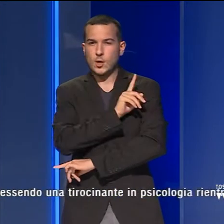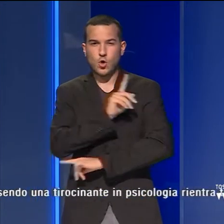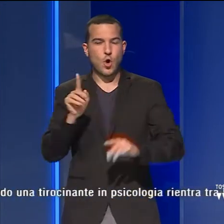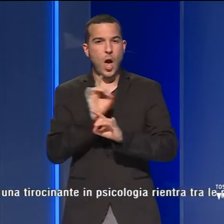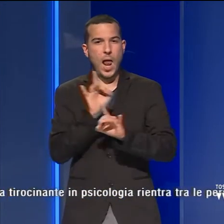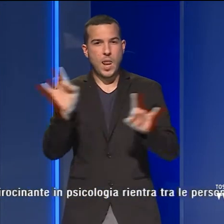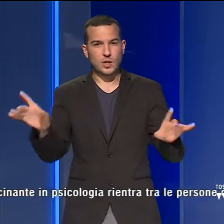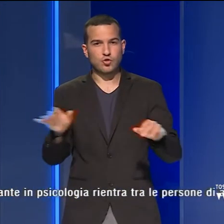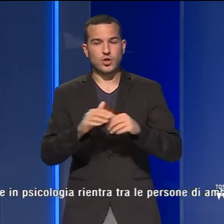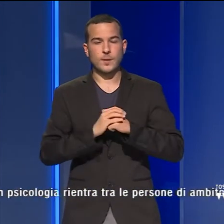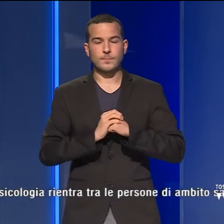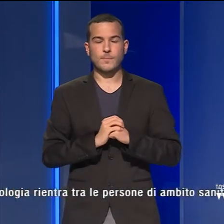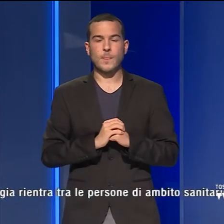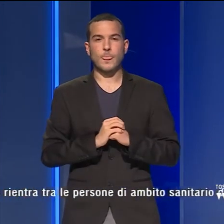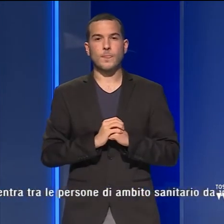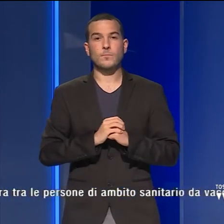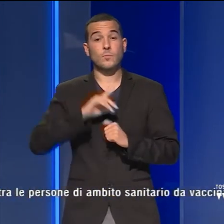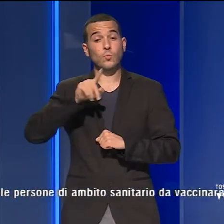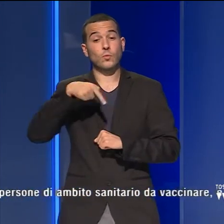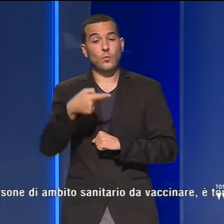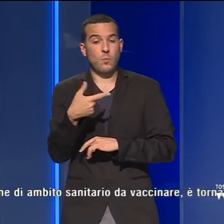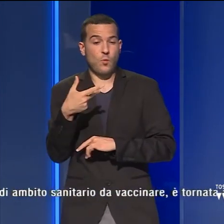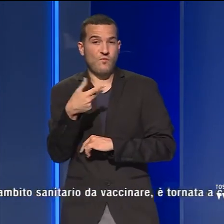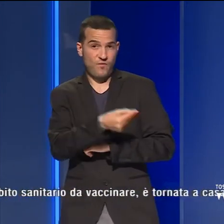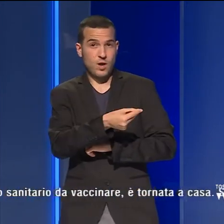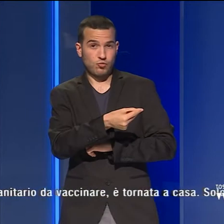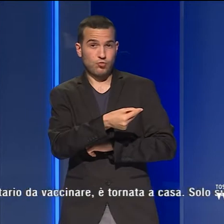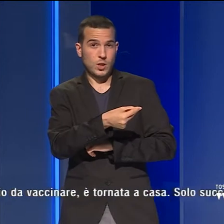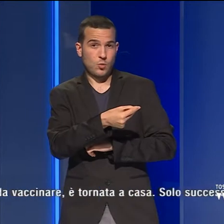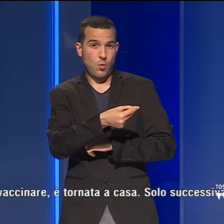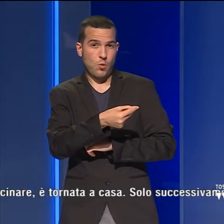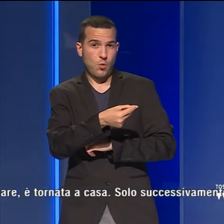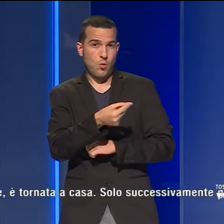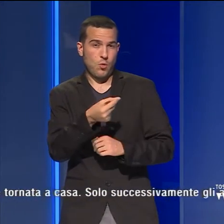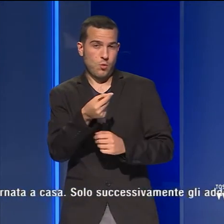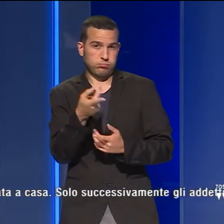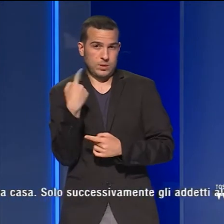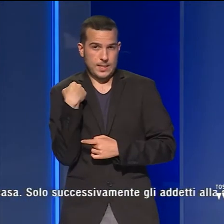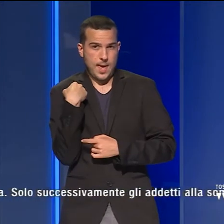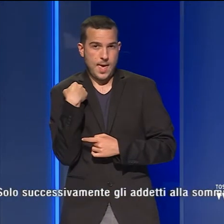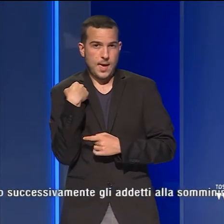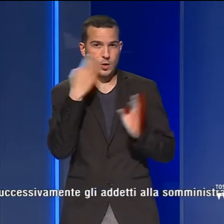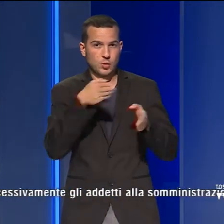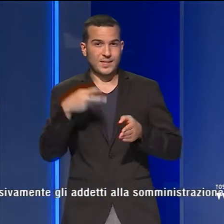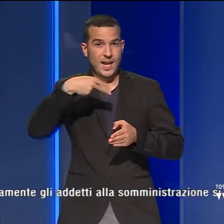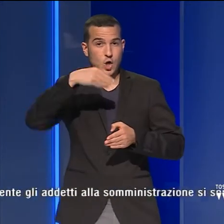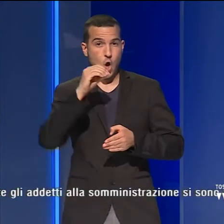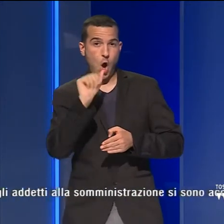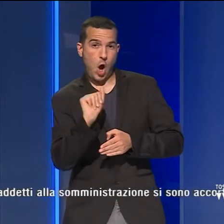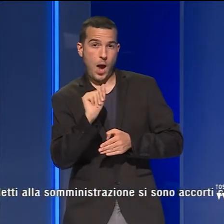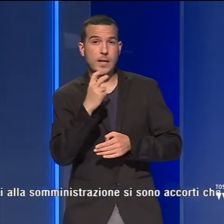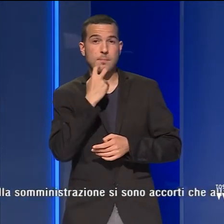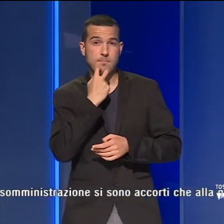allergie. Dopo la somministrazione del vaccino, è avvenuta ieri all'ospedale Noa di Massa,